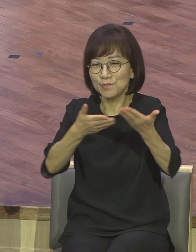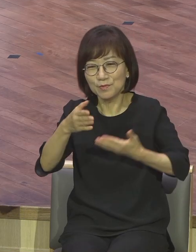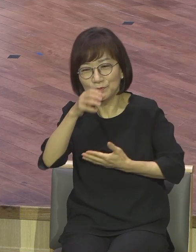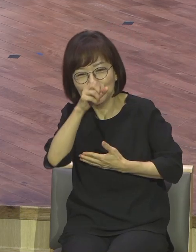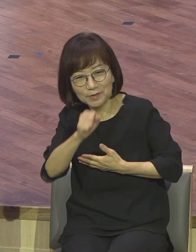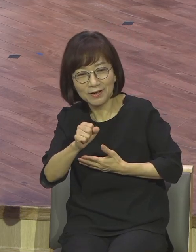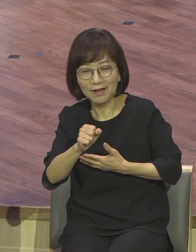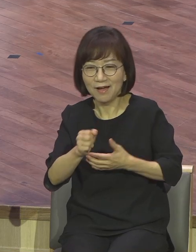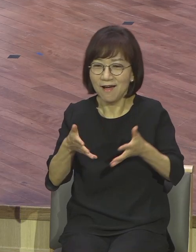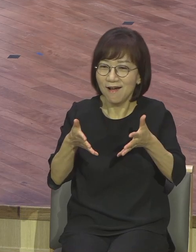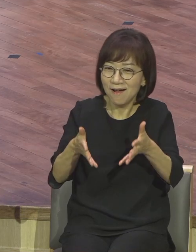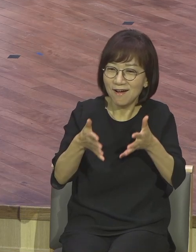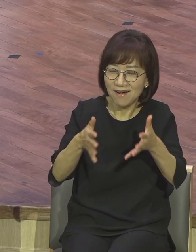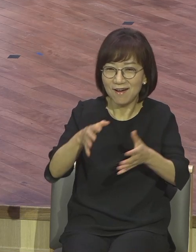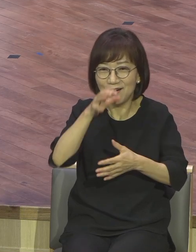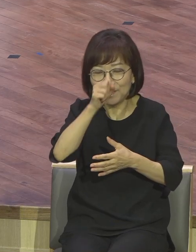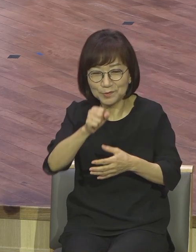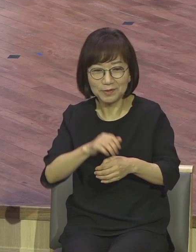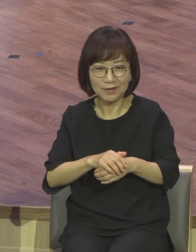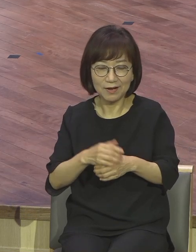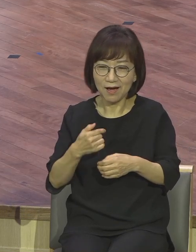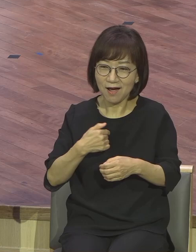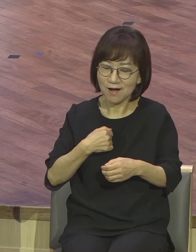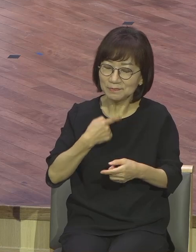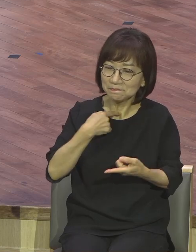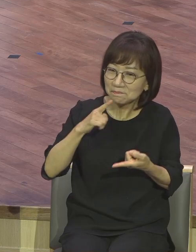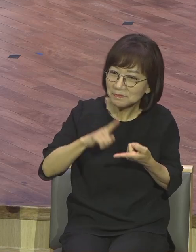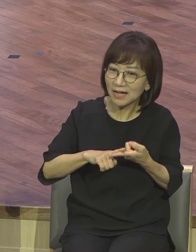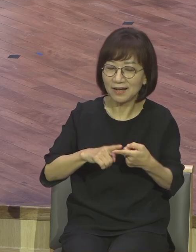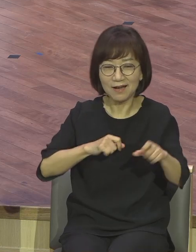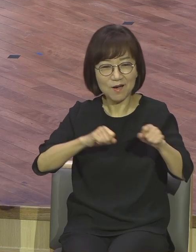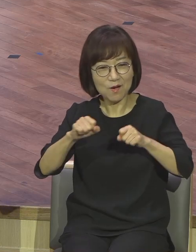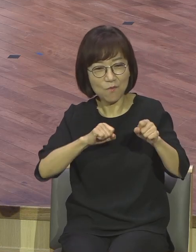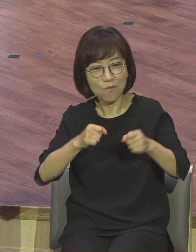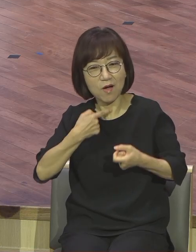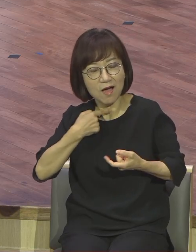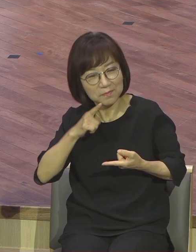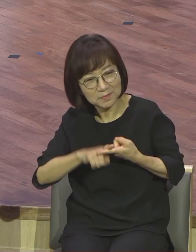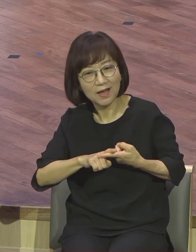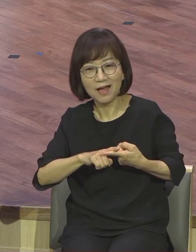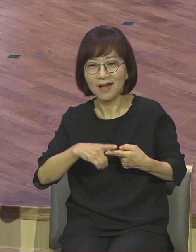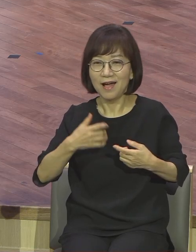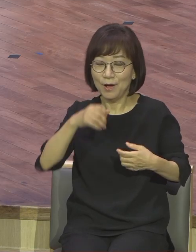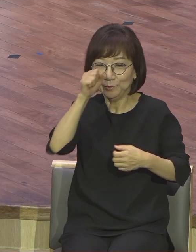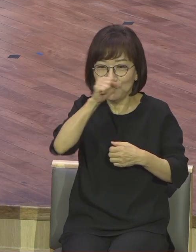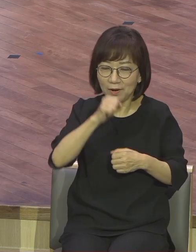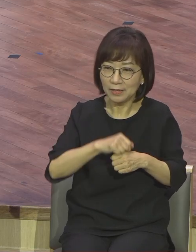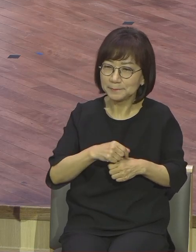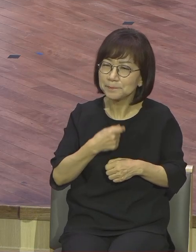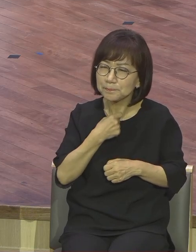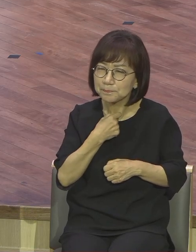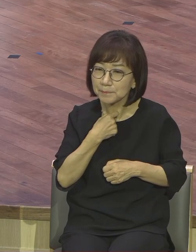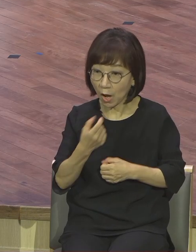싶은 내 체질에 맞는 활동들이 교회 안에 있기 때문에 자신의 욕구를 충족시켜 주기 때문에